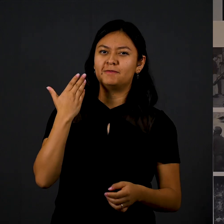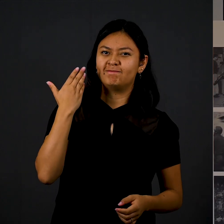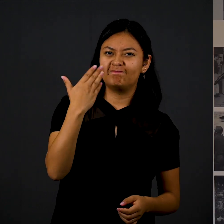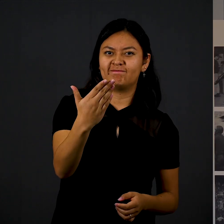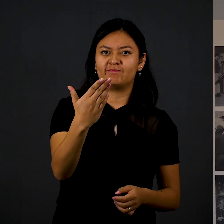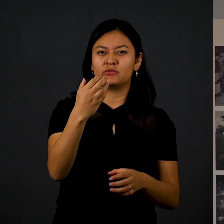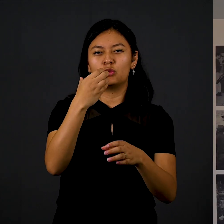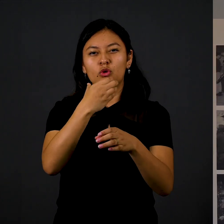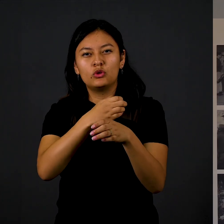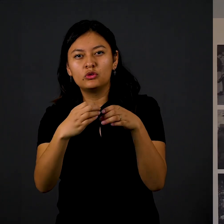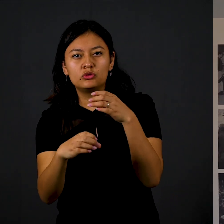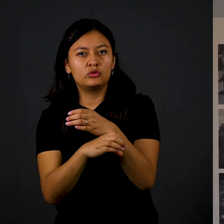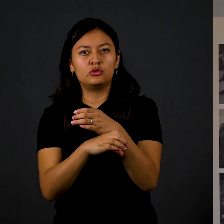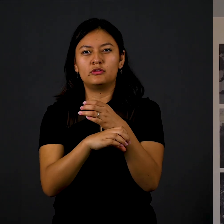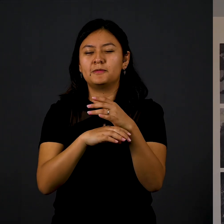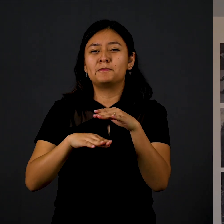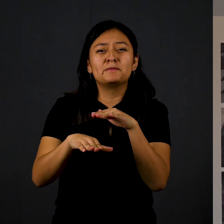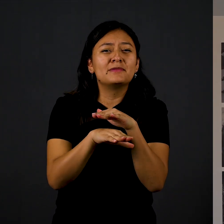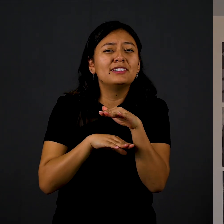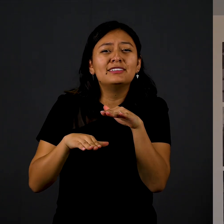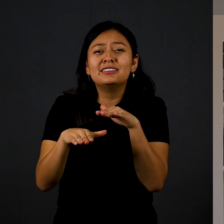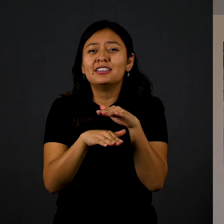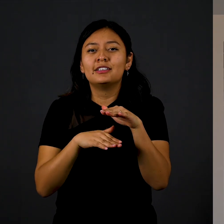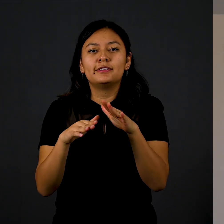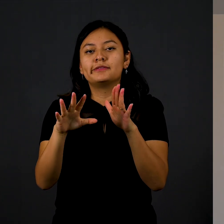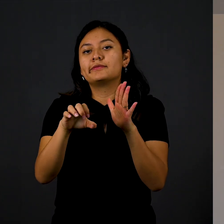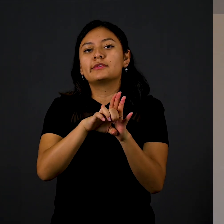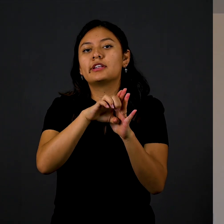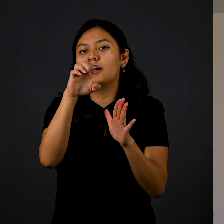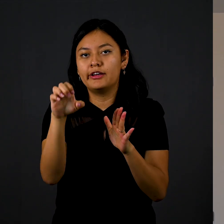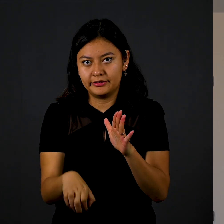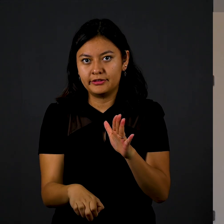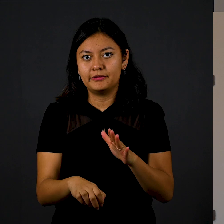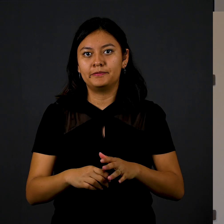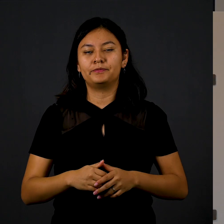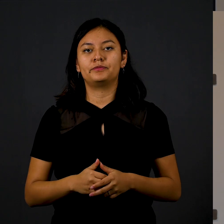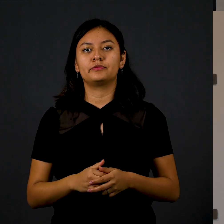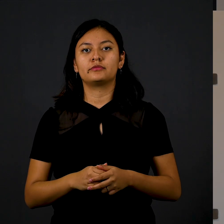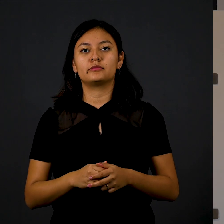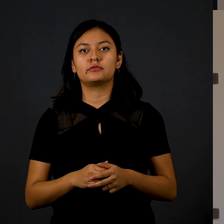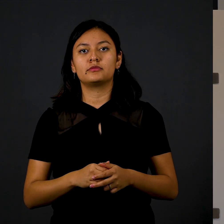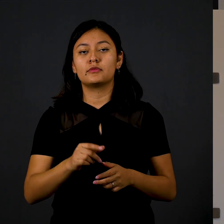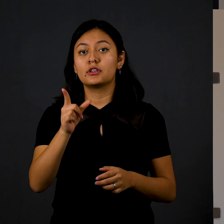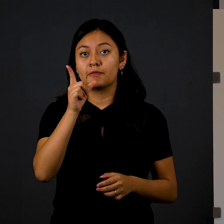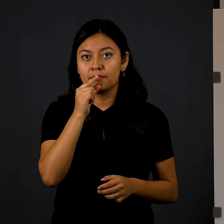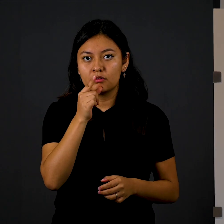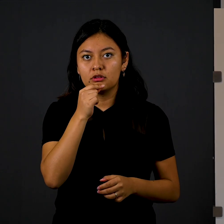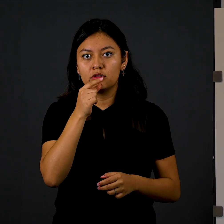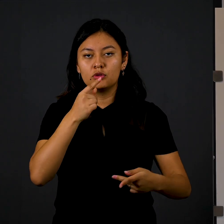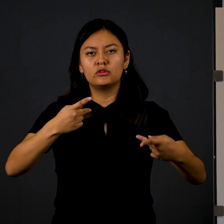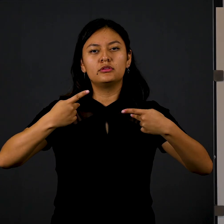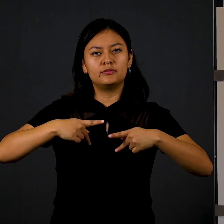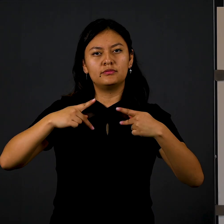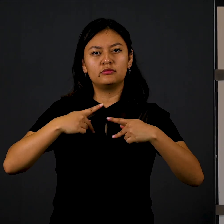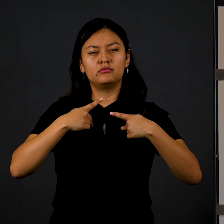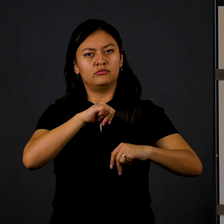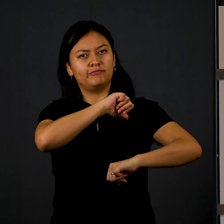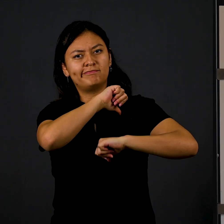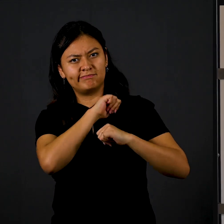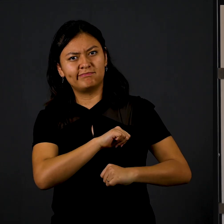como destitución de los mandos policíacos, indemnización a las familias de los muertos y